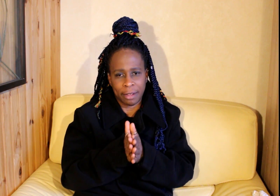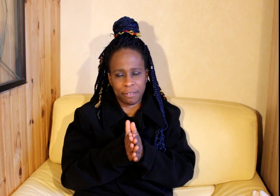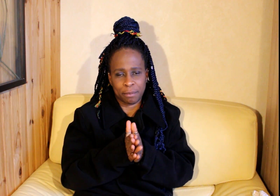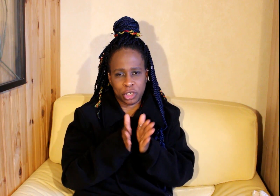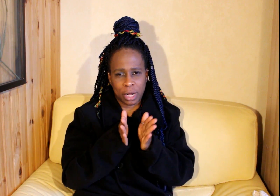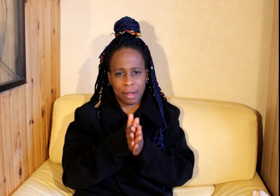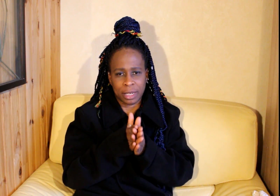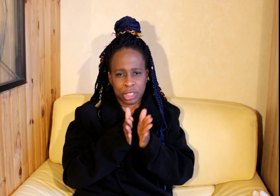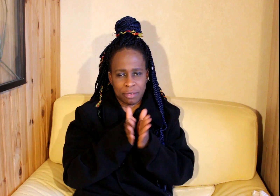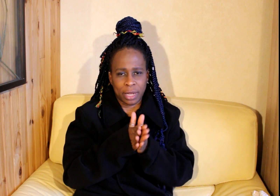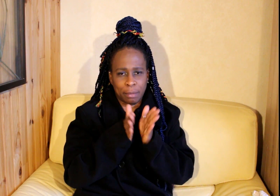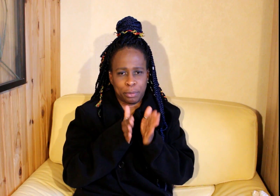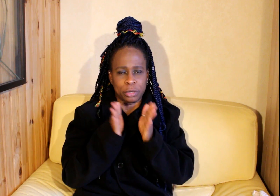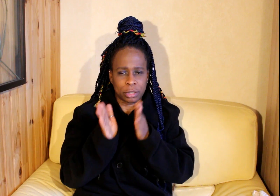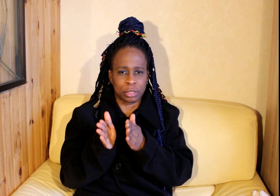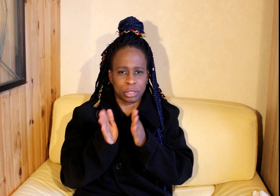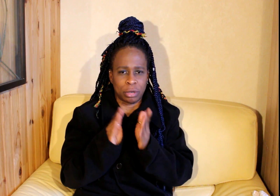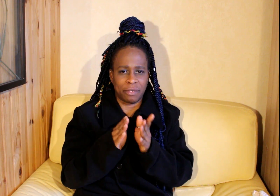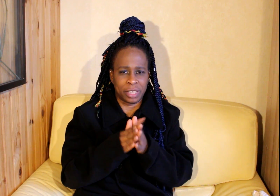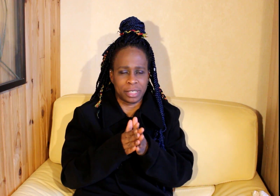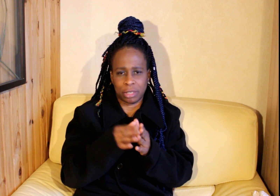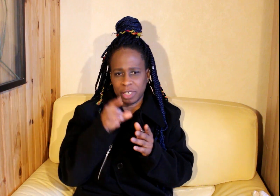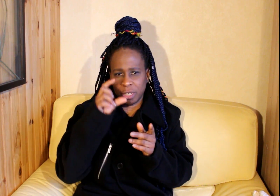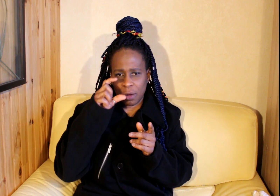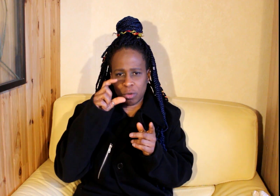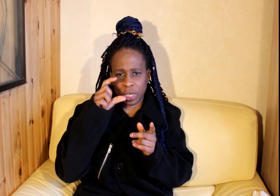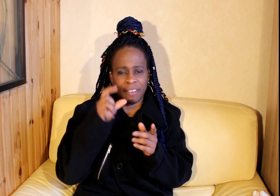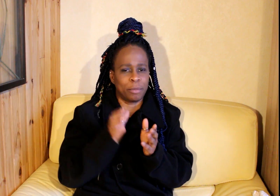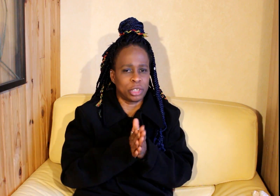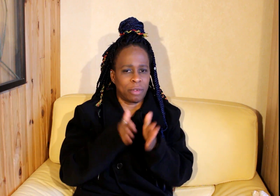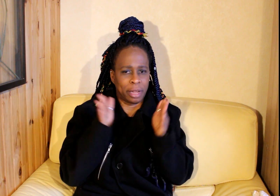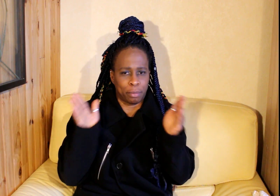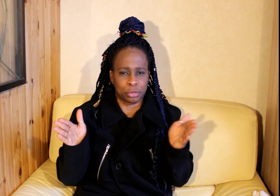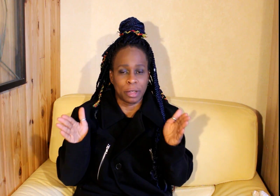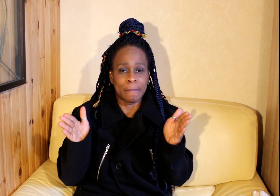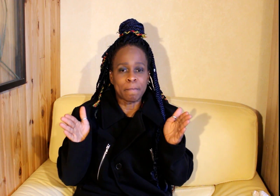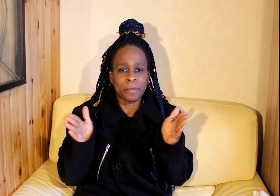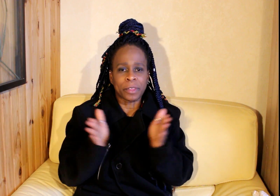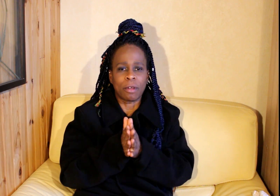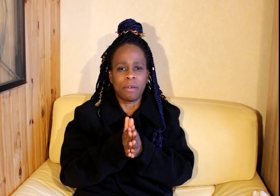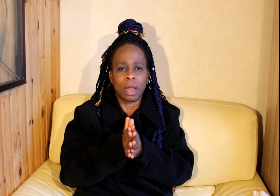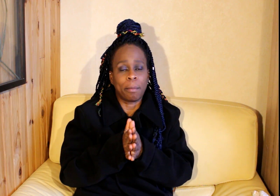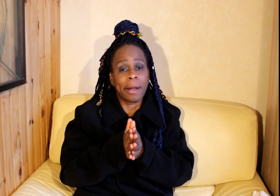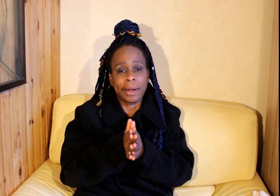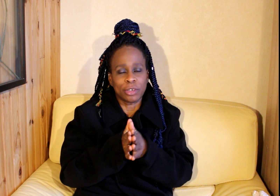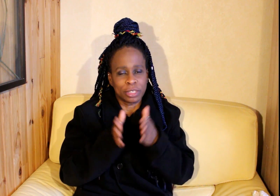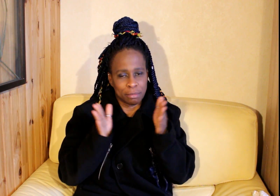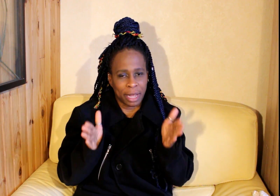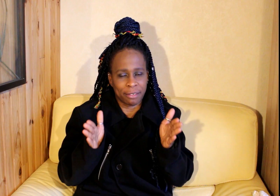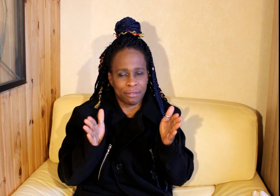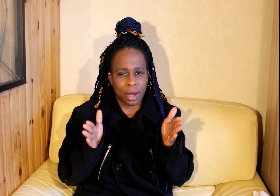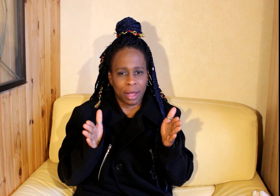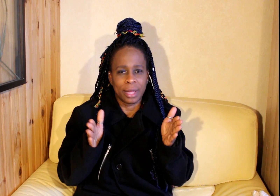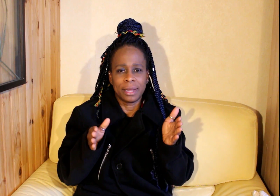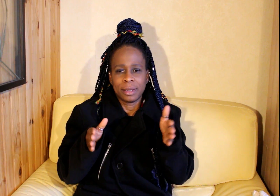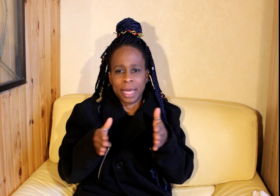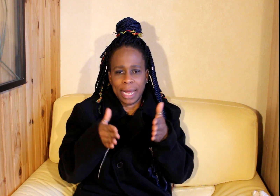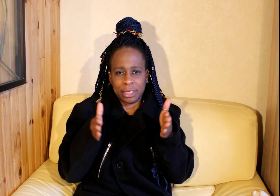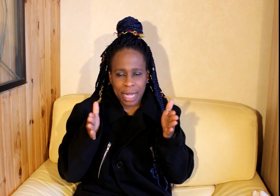'enlève Mais j'envoyais plus Que ce que je lui avais dit J'avais dit Où j'enlève Mais j'envoyais plus Donc voilà Pas grand chose Mais voilà Et là je